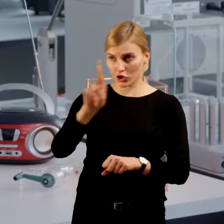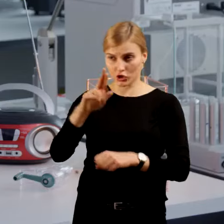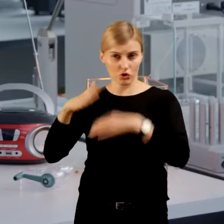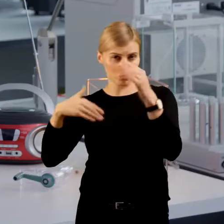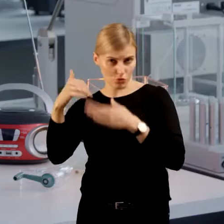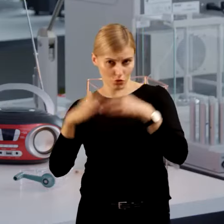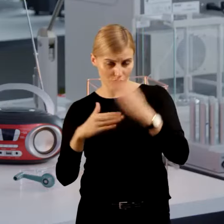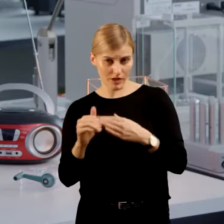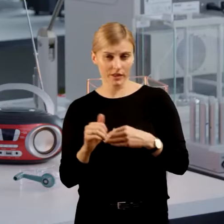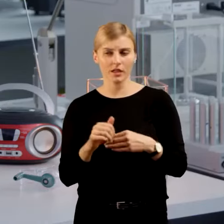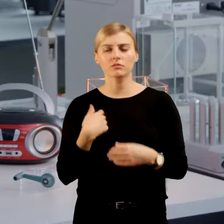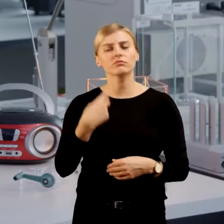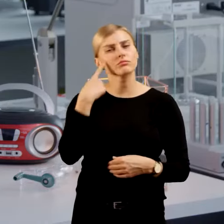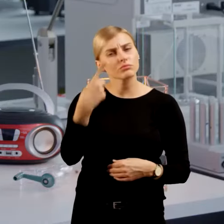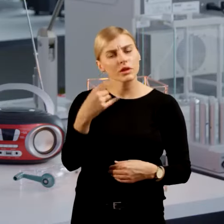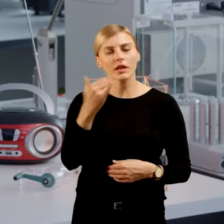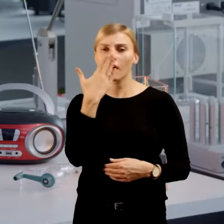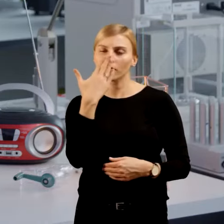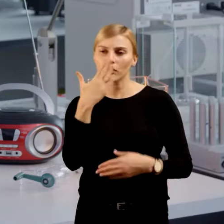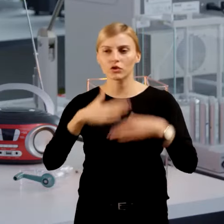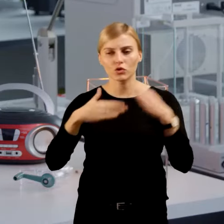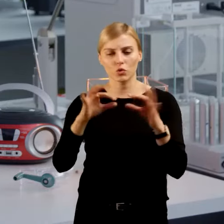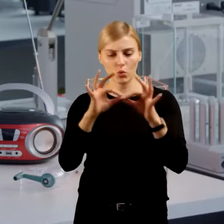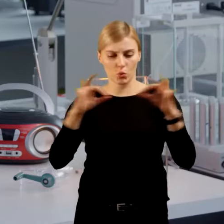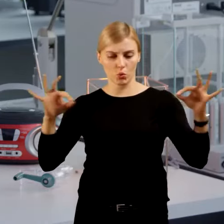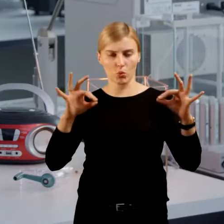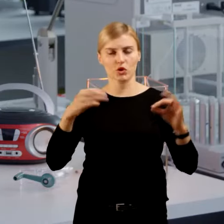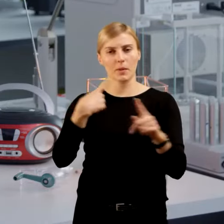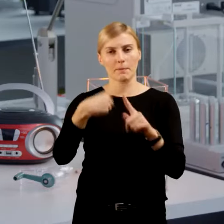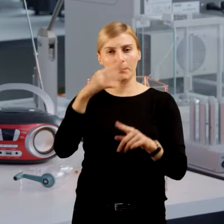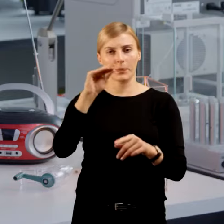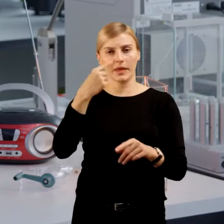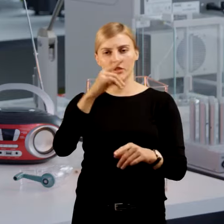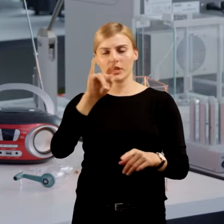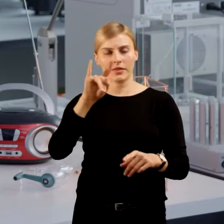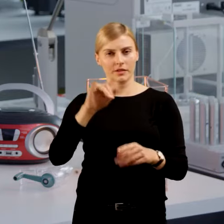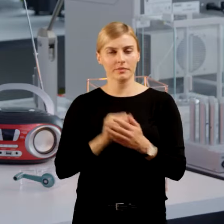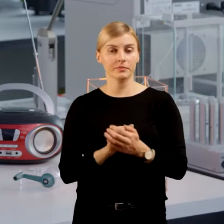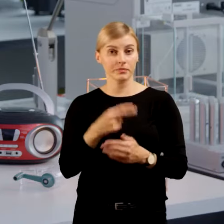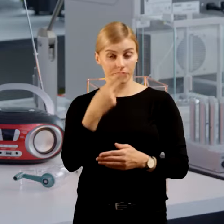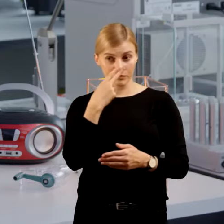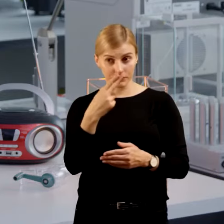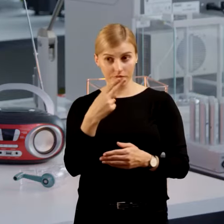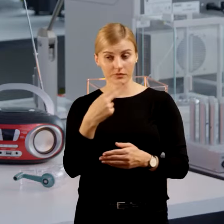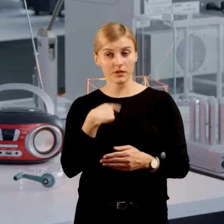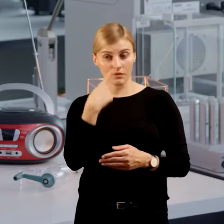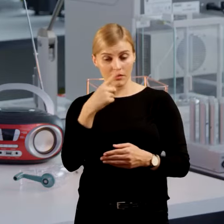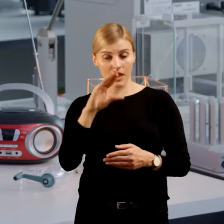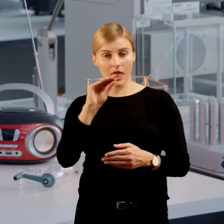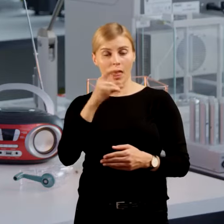Zobaczmy, jak zbudowany jest drut miedziany. Jak pamiętacie w naszym puzlu, elektrony trzymały się blisko